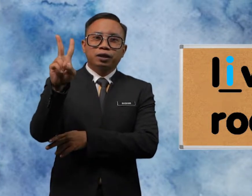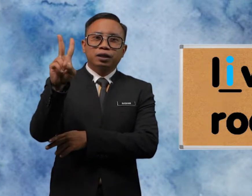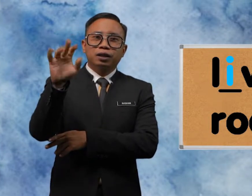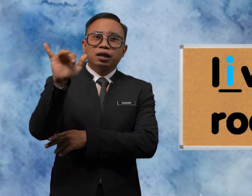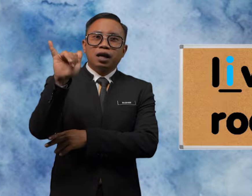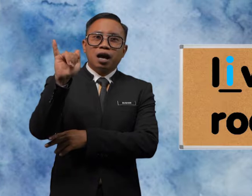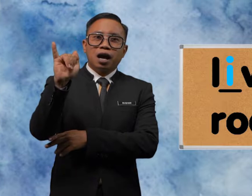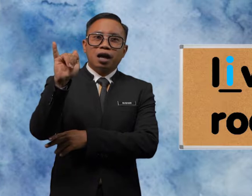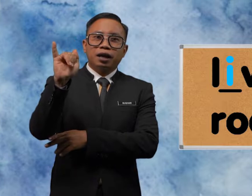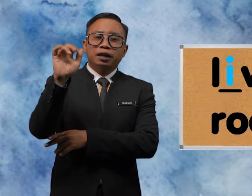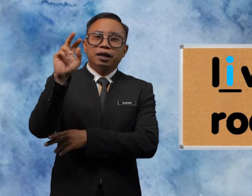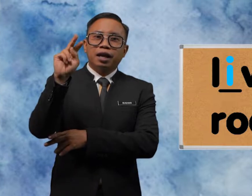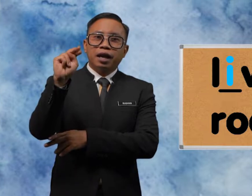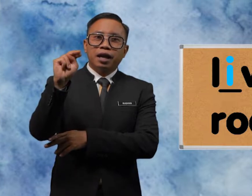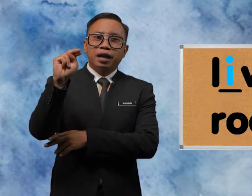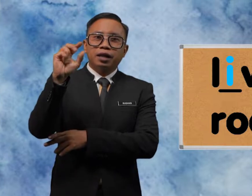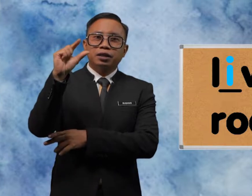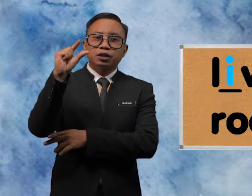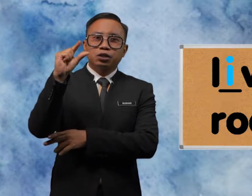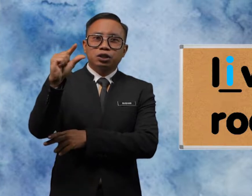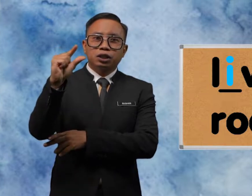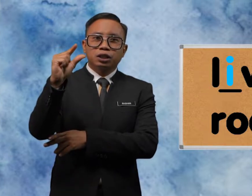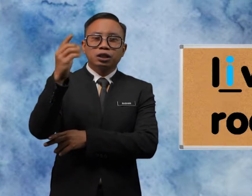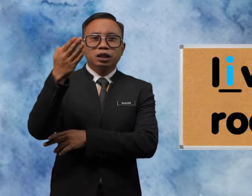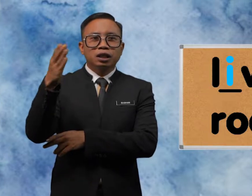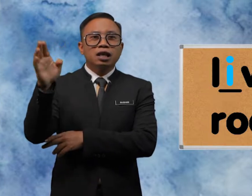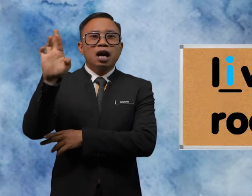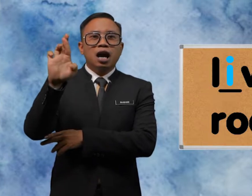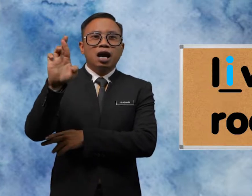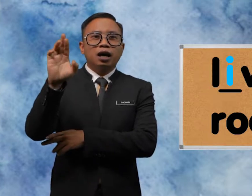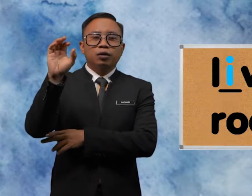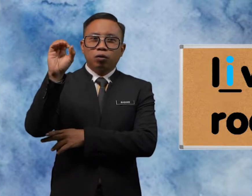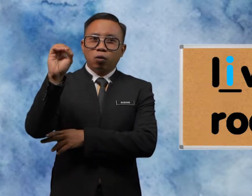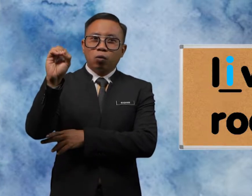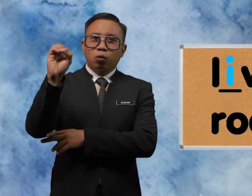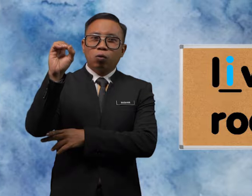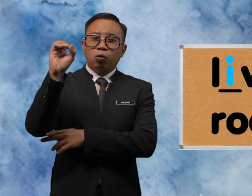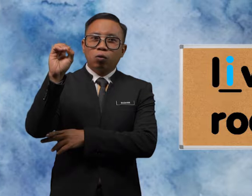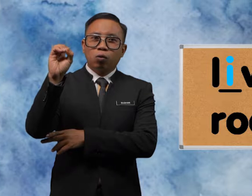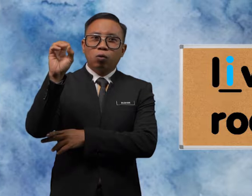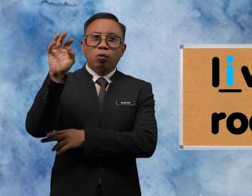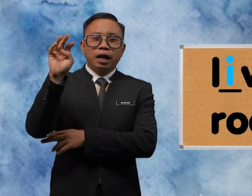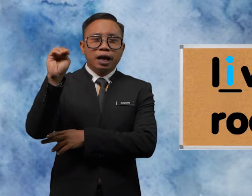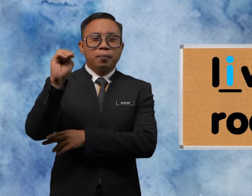-I-N-G-R-O-O-M